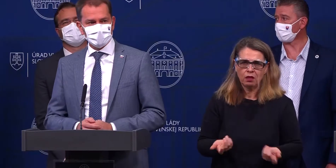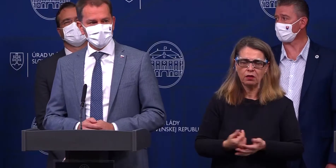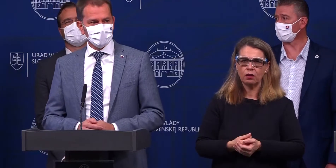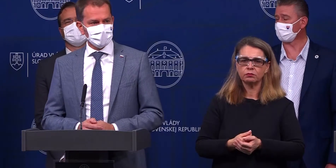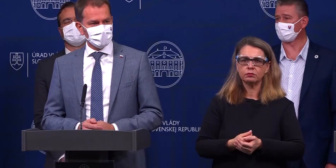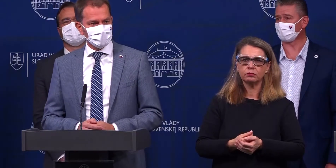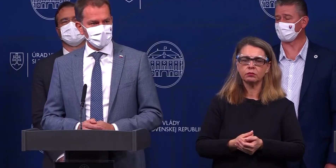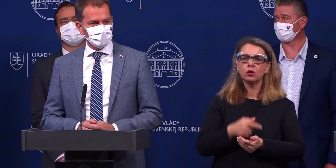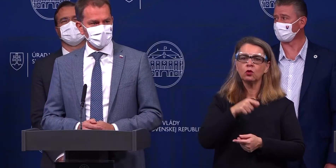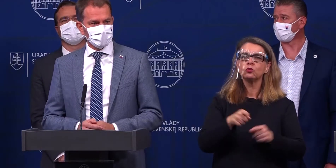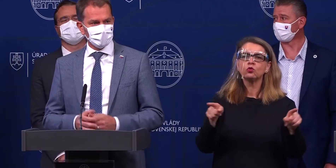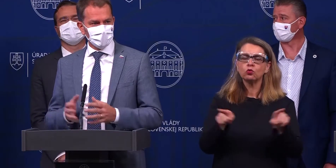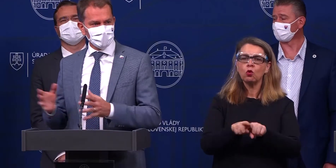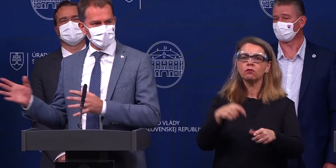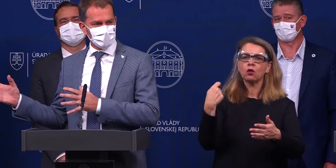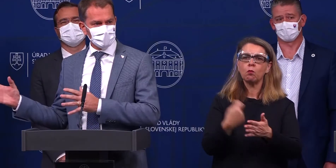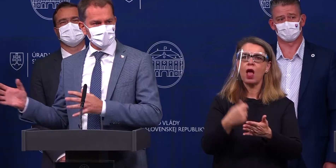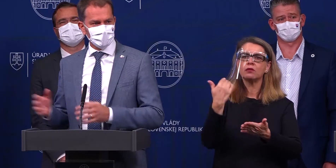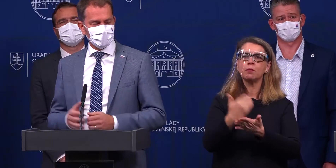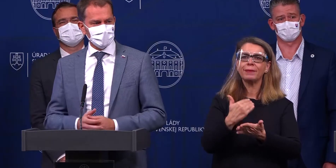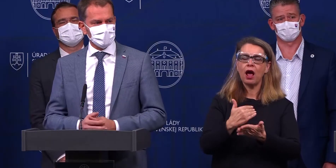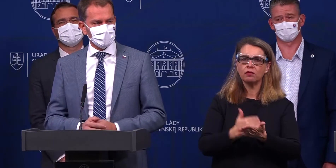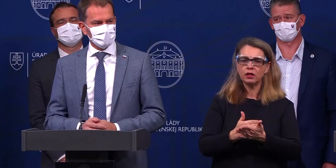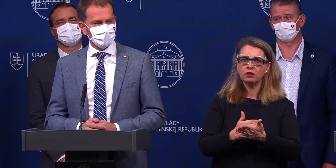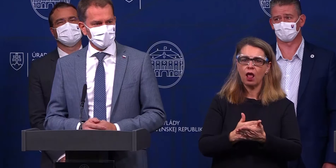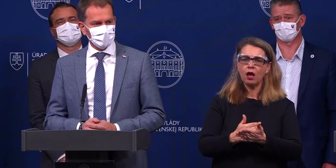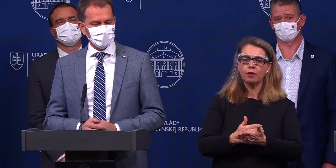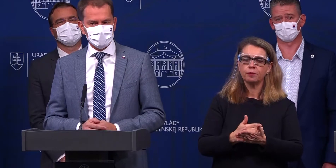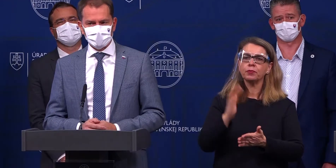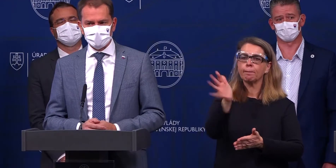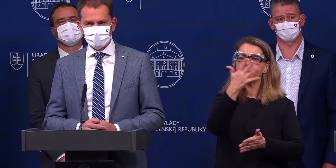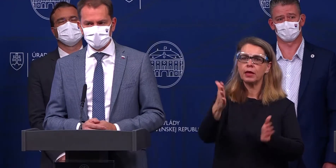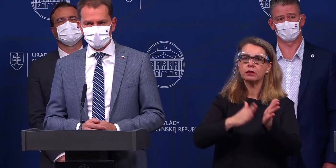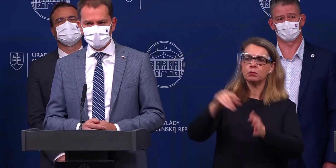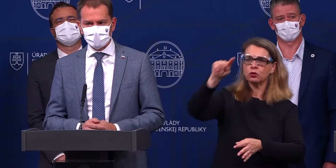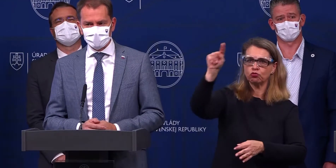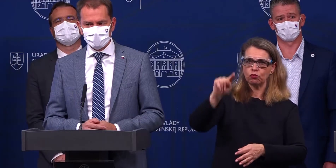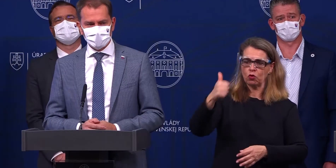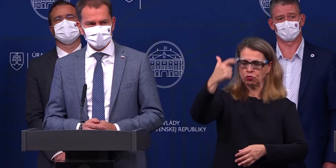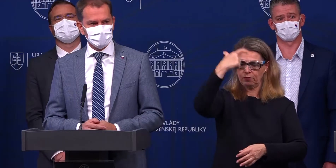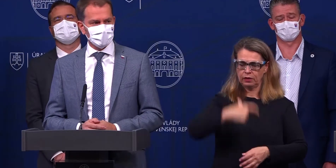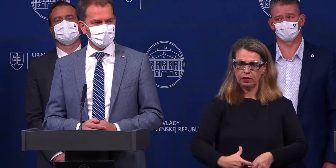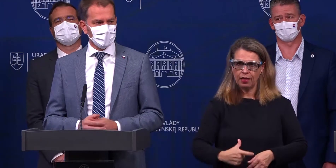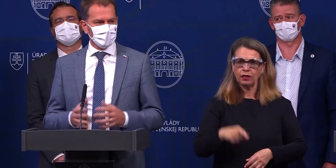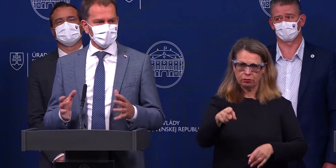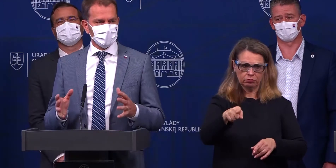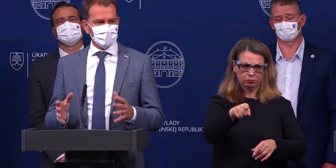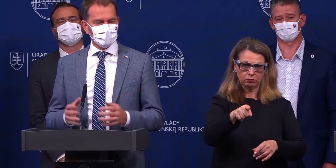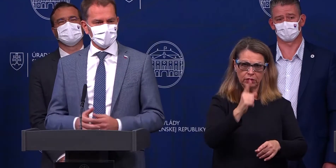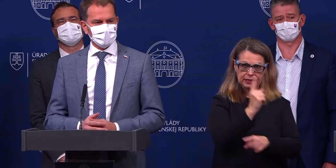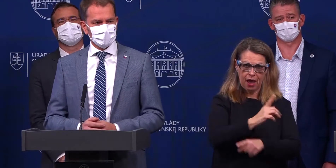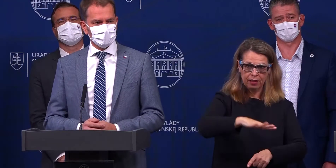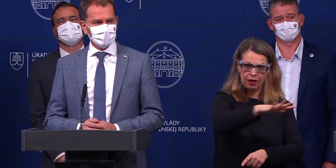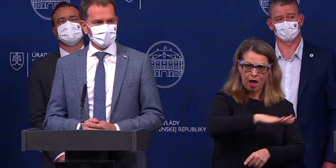budú platiť úplne rovnaké pravidlá ako pri prevádzkach 15 metrov štvorcových na zákazníka. Čiže v tom